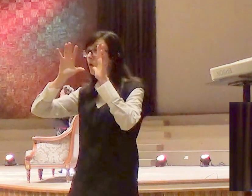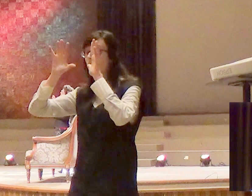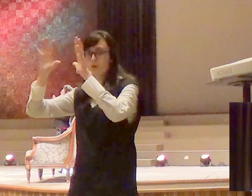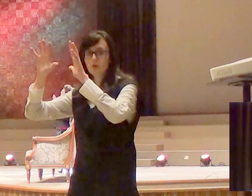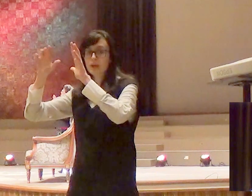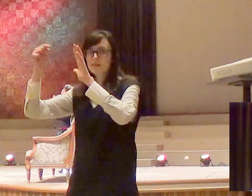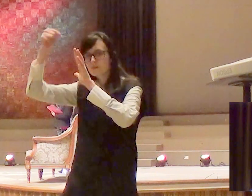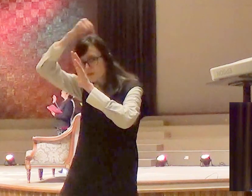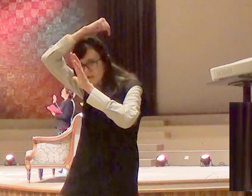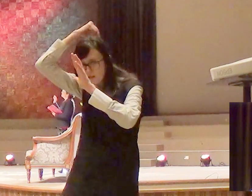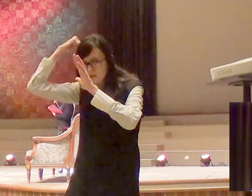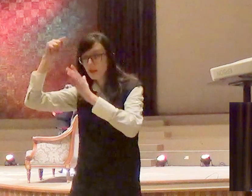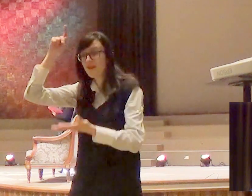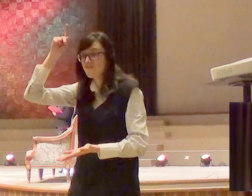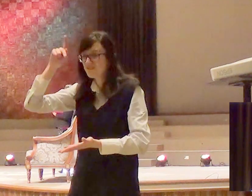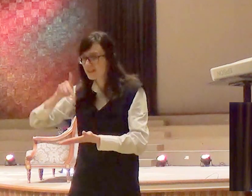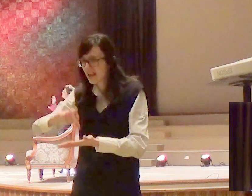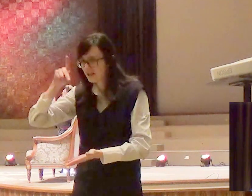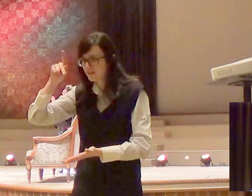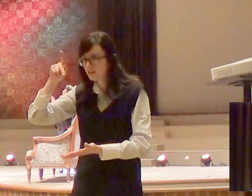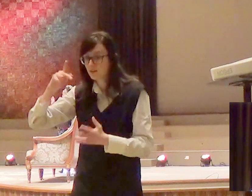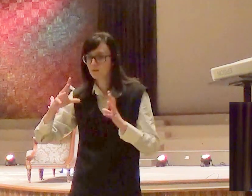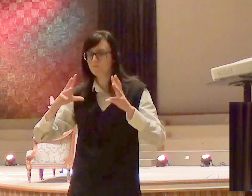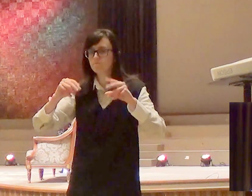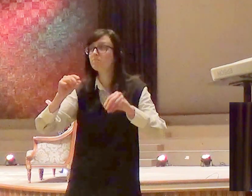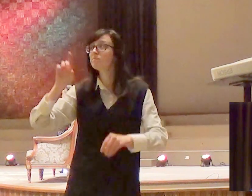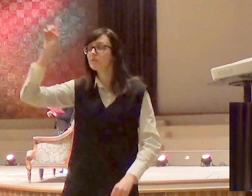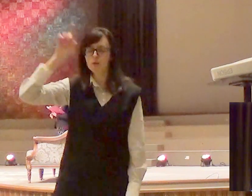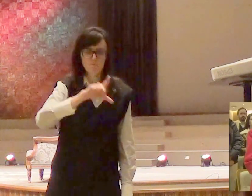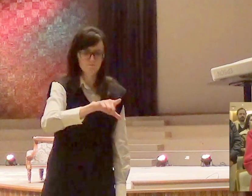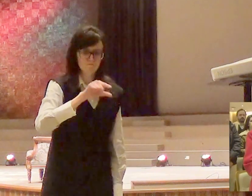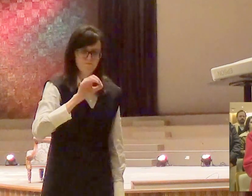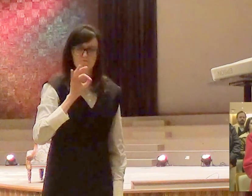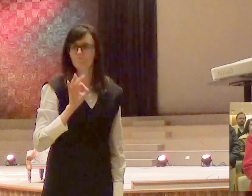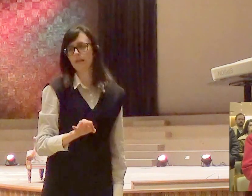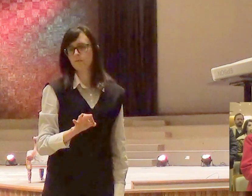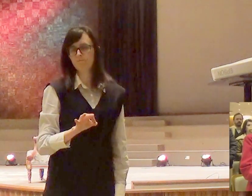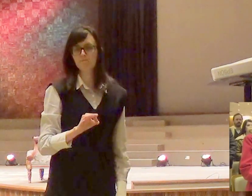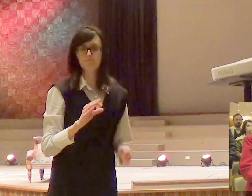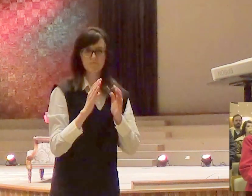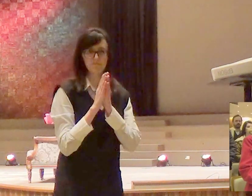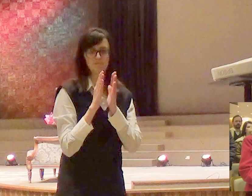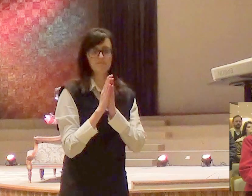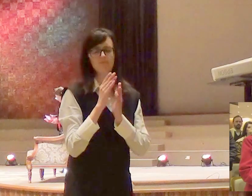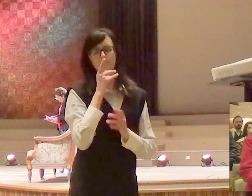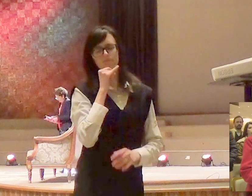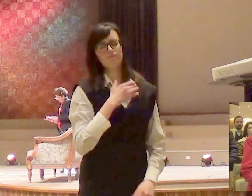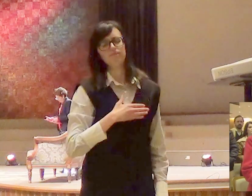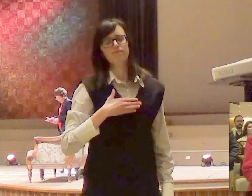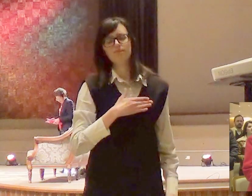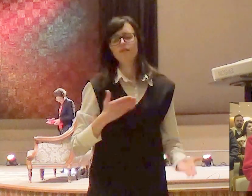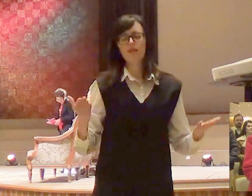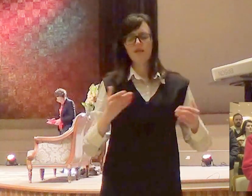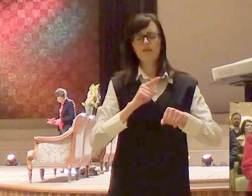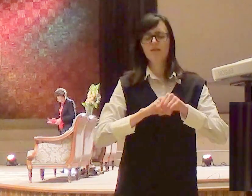santo, o homem a quem ele escolher, pai querido, nessa hora, revela Senhor,